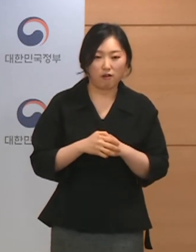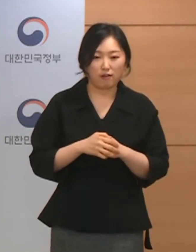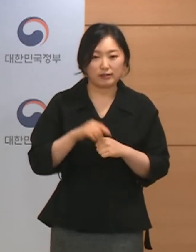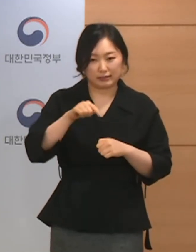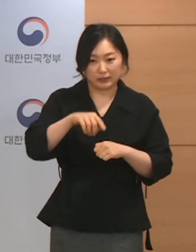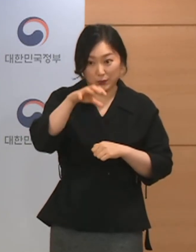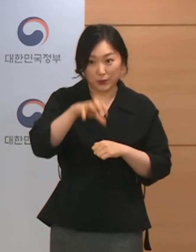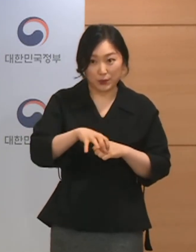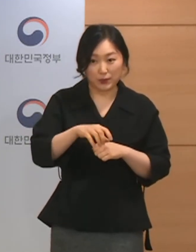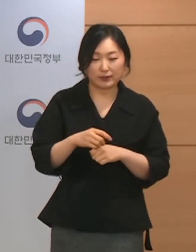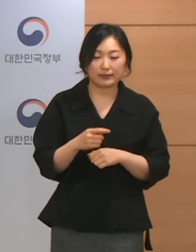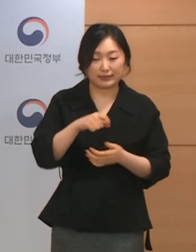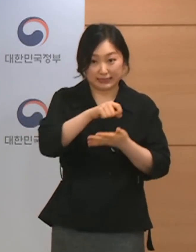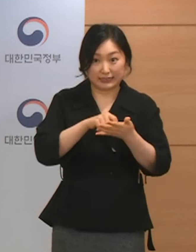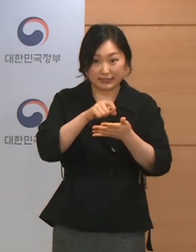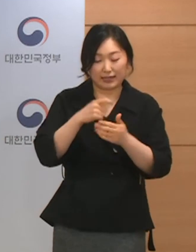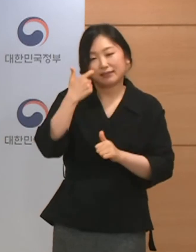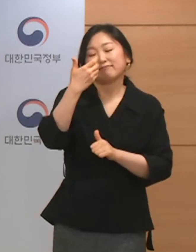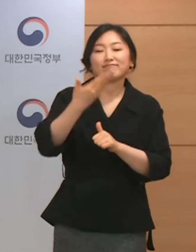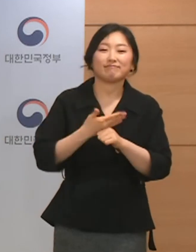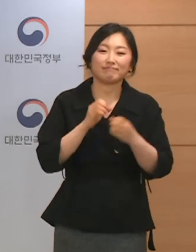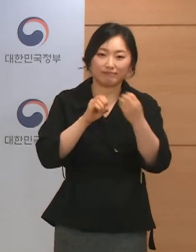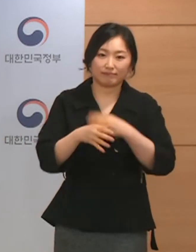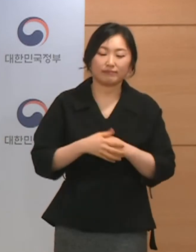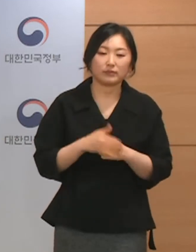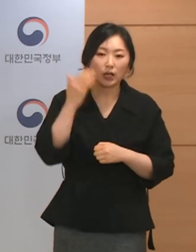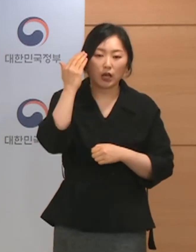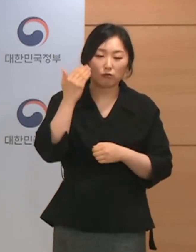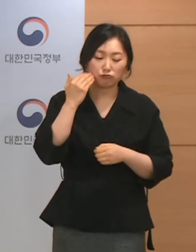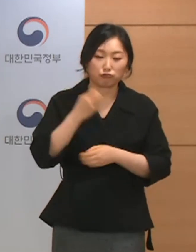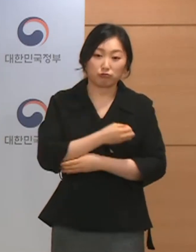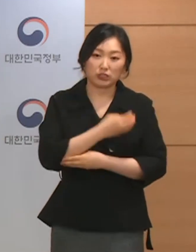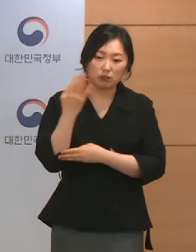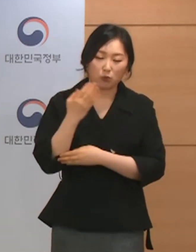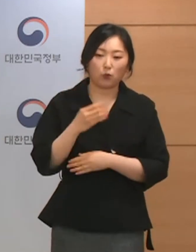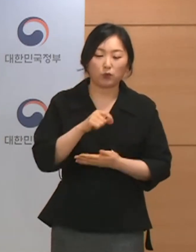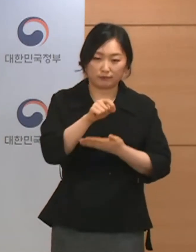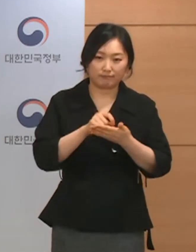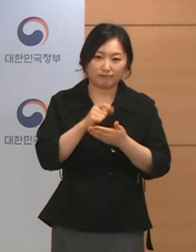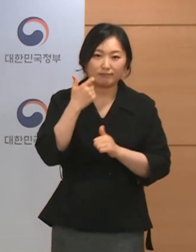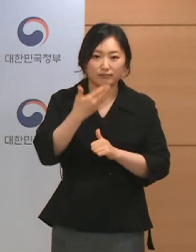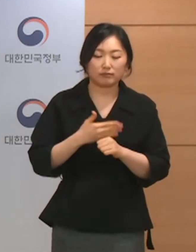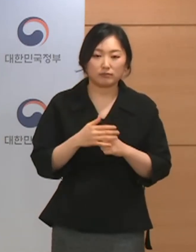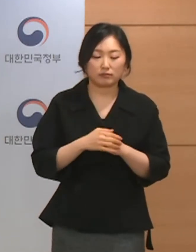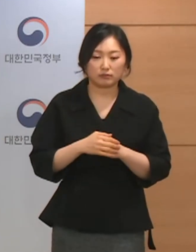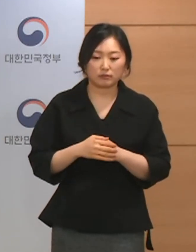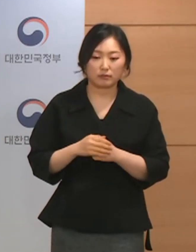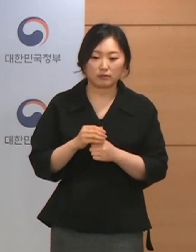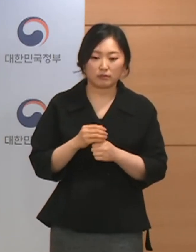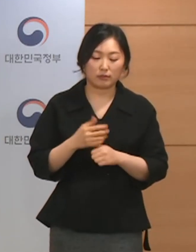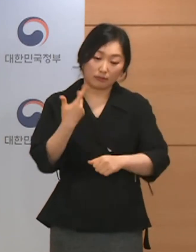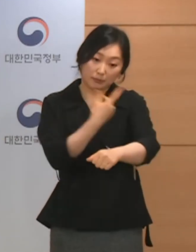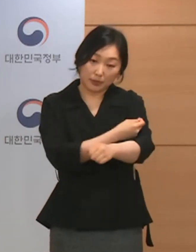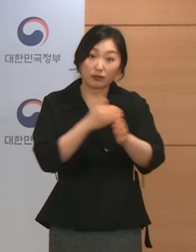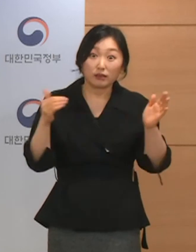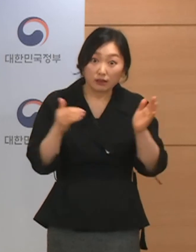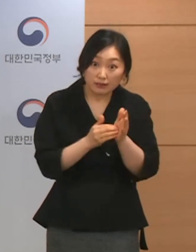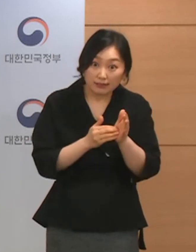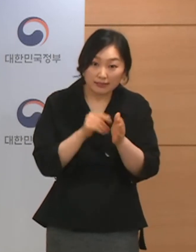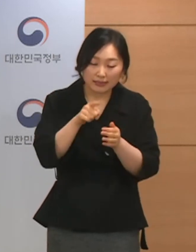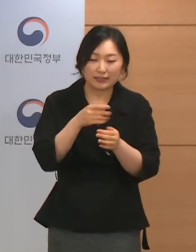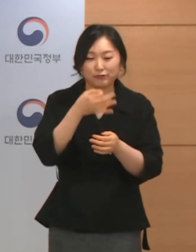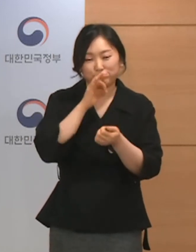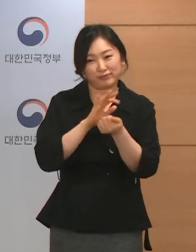질의에 답하는 순서로 진행하겠습니다. 한국일보 임소영 기자님 질의입니다. 백신 접종 완료자에 대한 혜택 중에